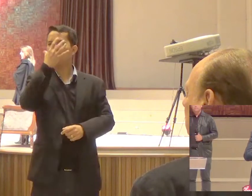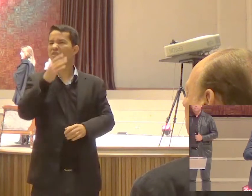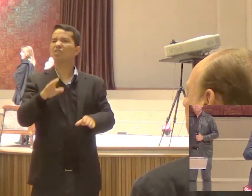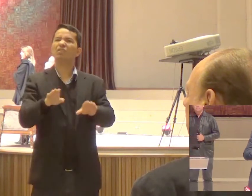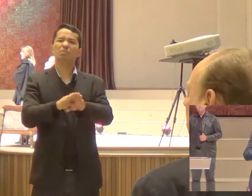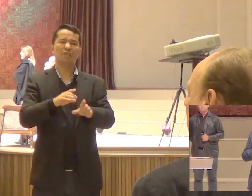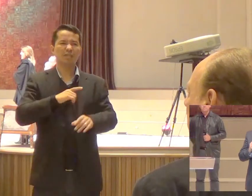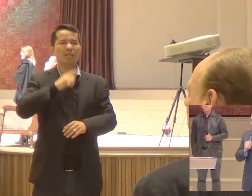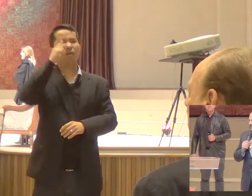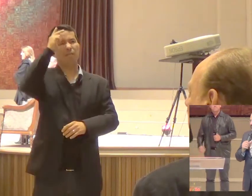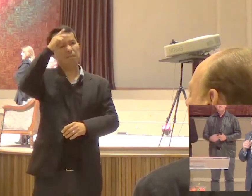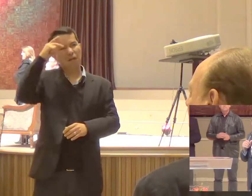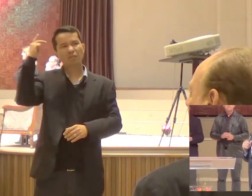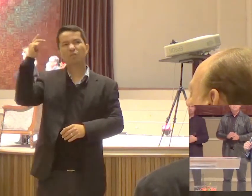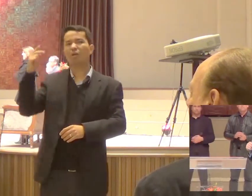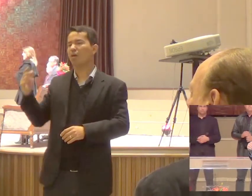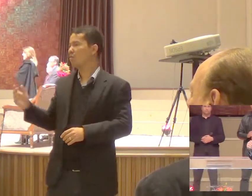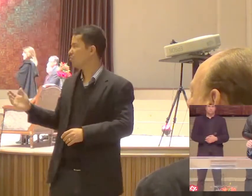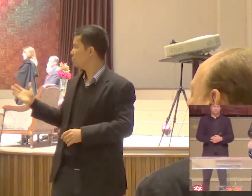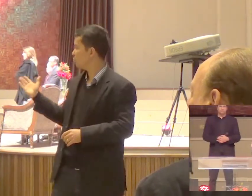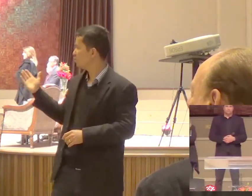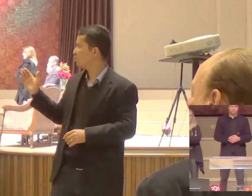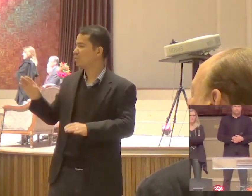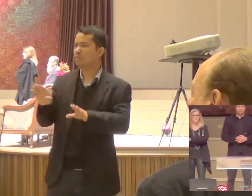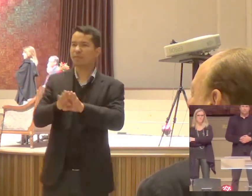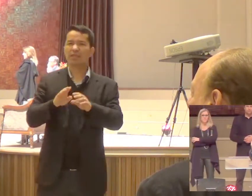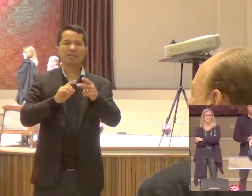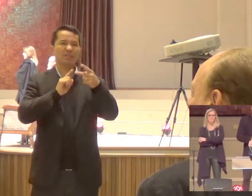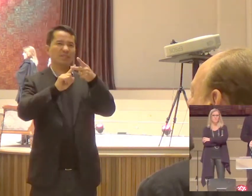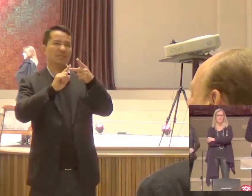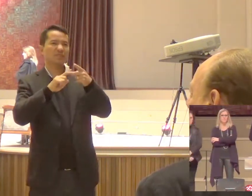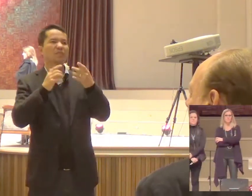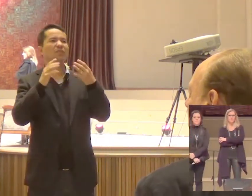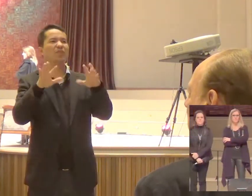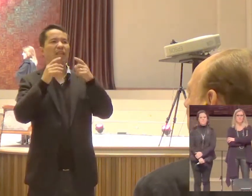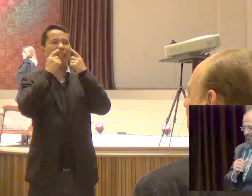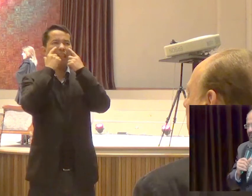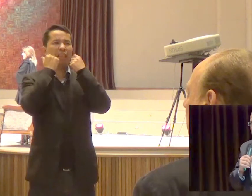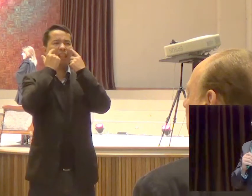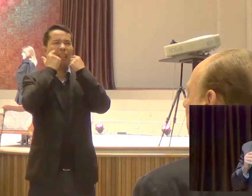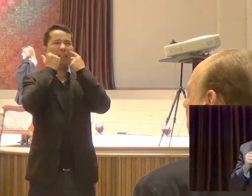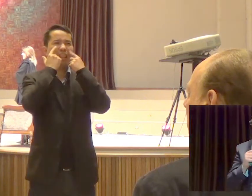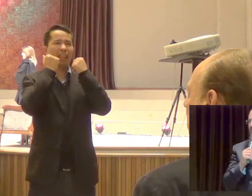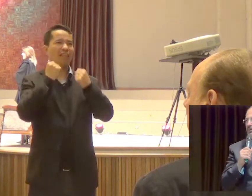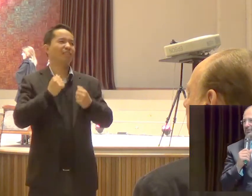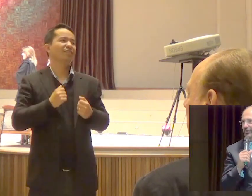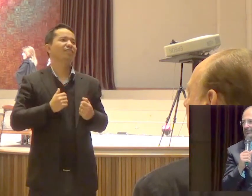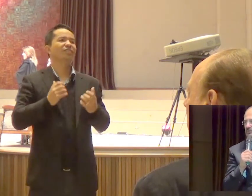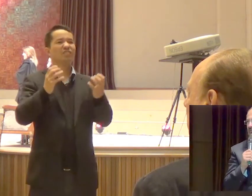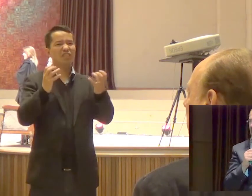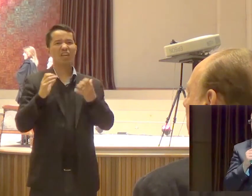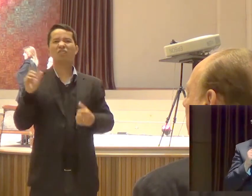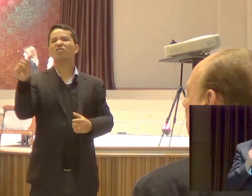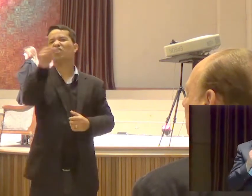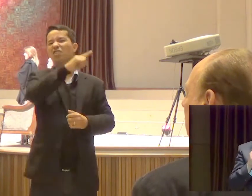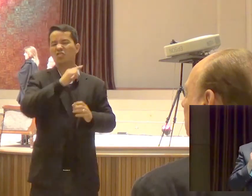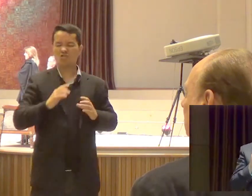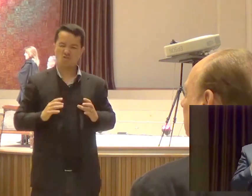Pascoal Mas em segundo lugar Eu não quero ficar chorando Perto daqueles homens Eu quero que eles sejam Homens corajosos Eu quero que eles